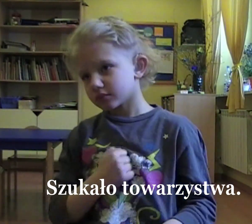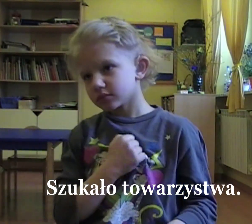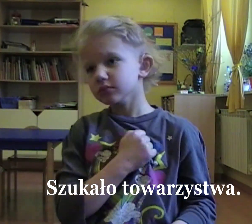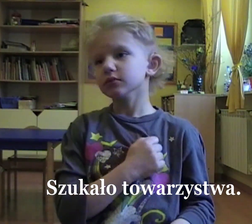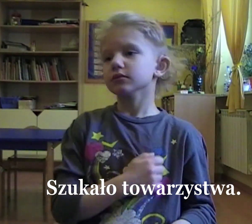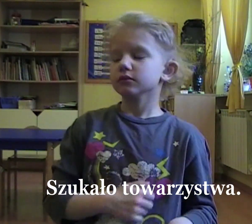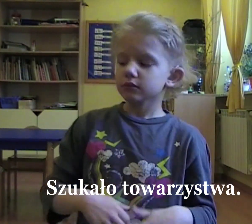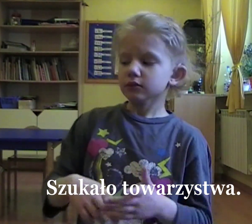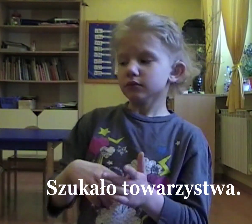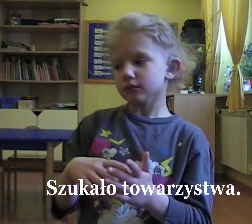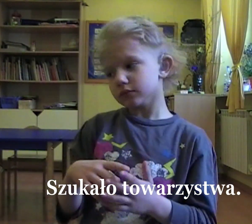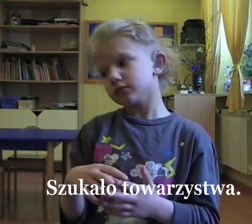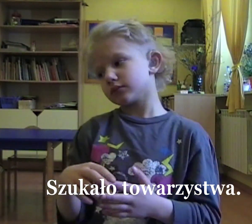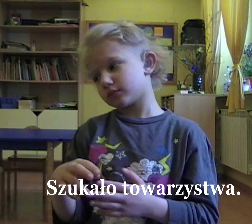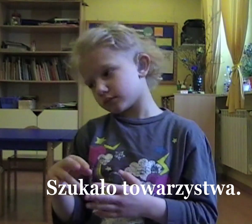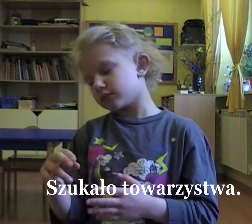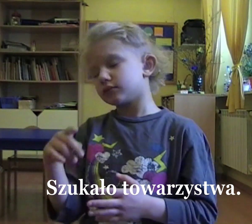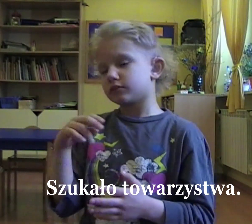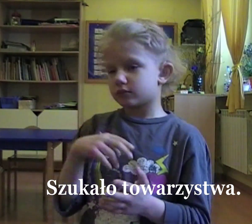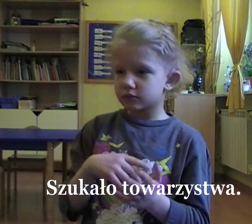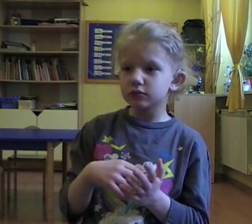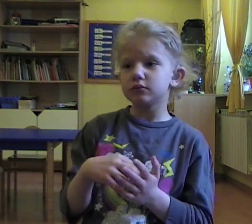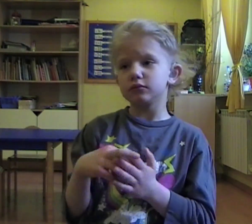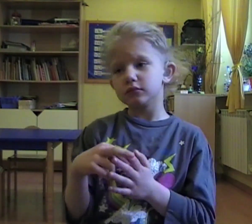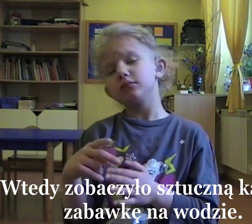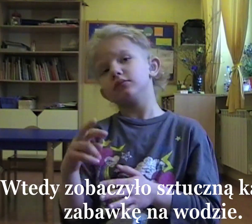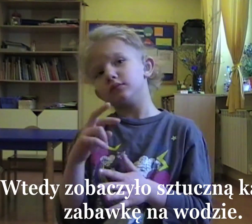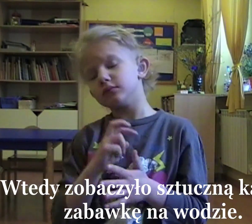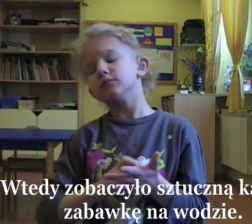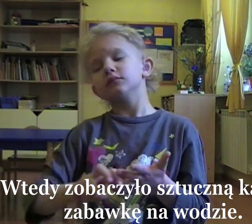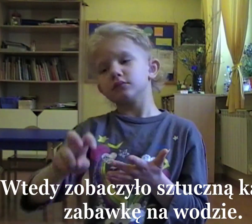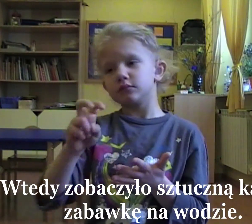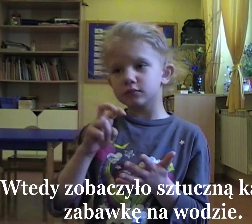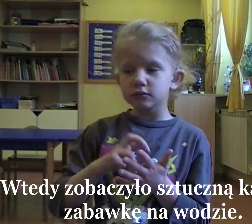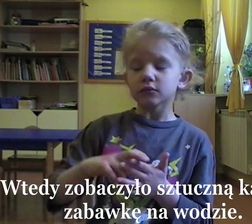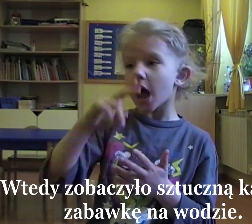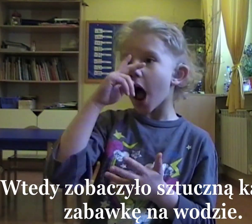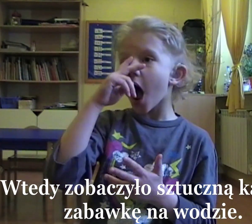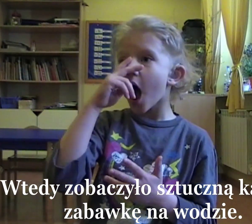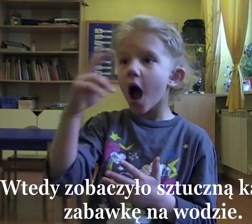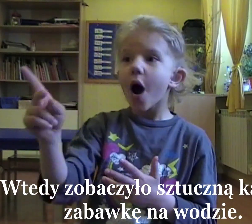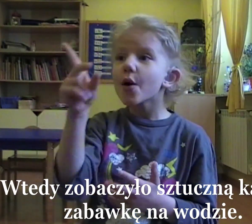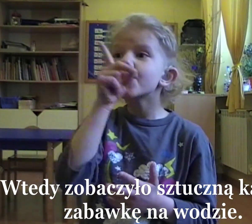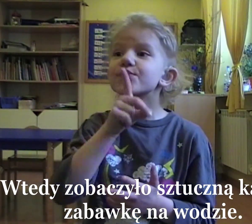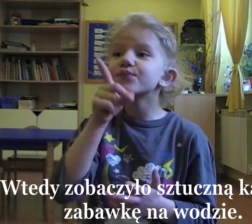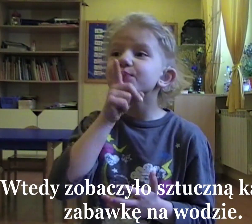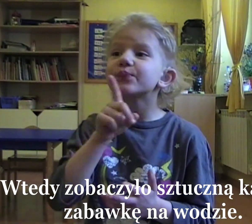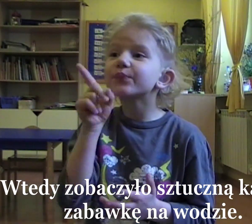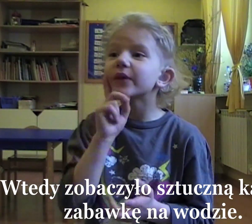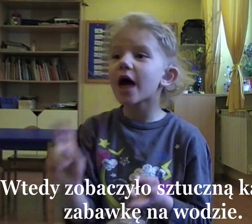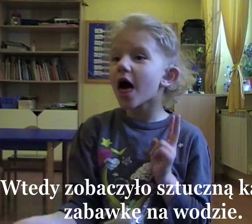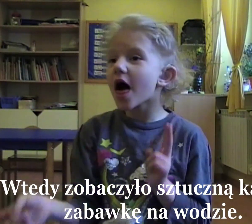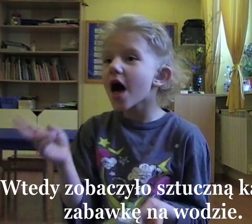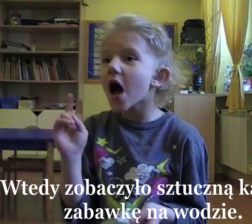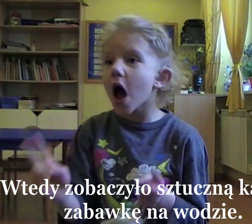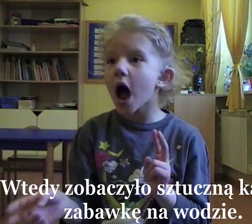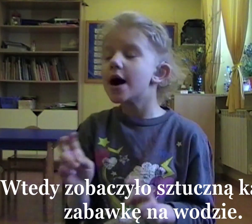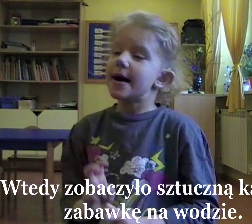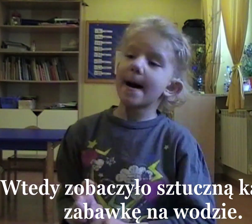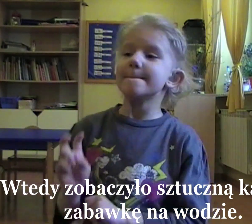pomiędzy drzewami, szukało towarzystwa. Wtedy zobaczyło sztuczną kaczkę,